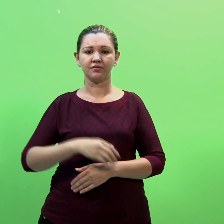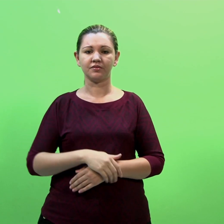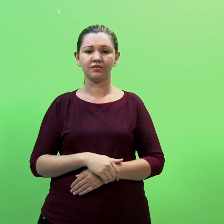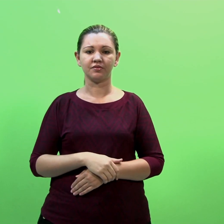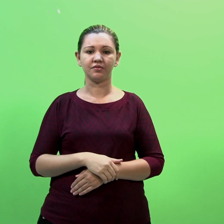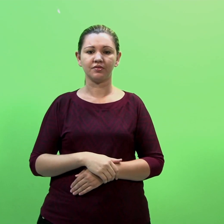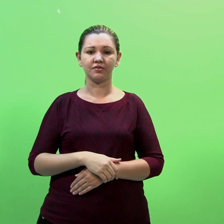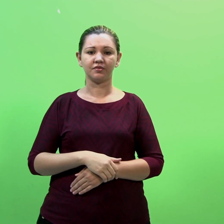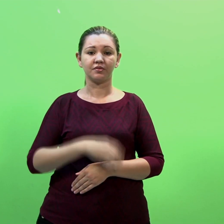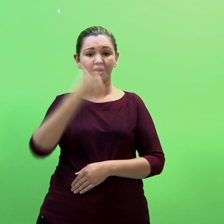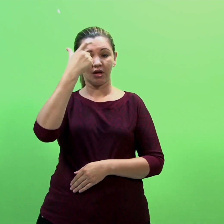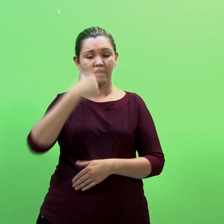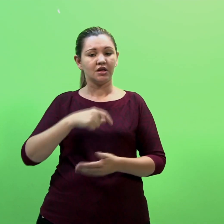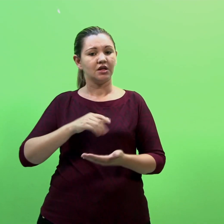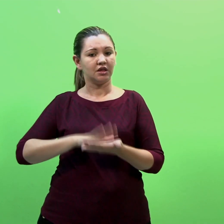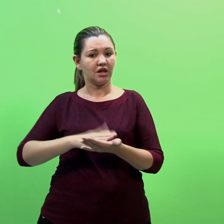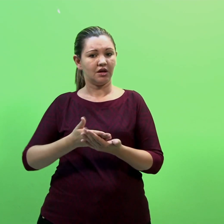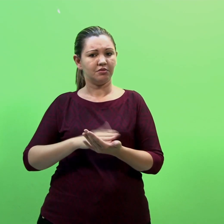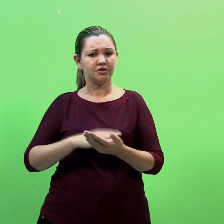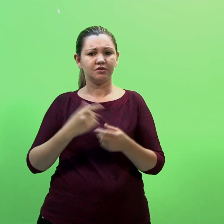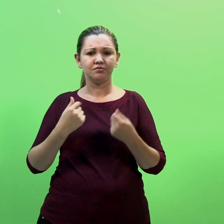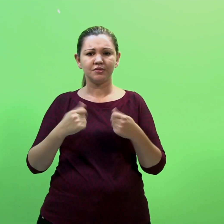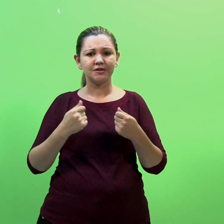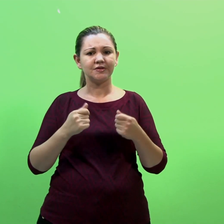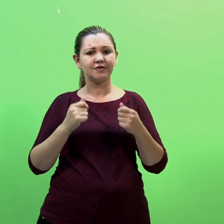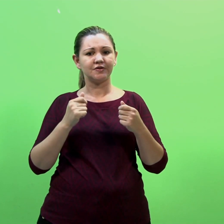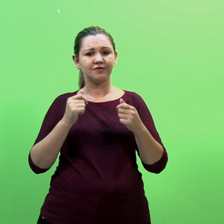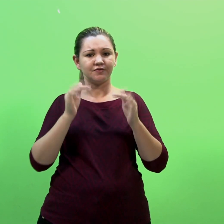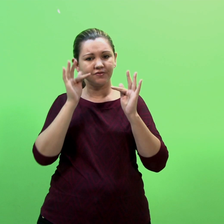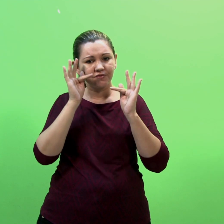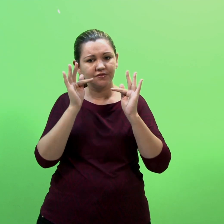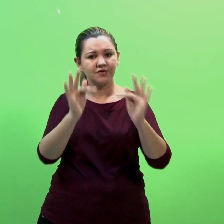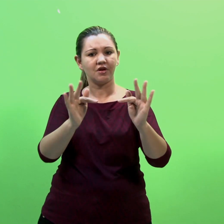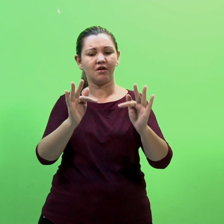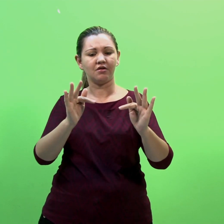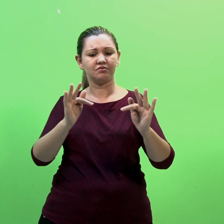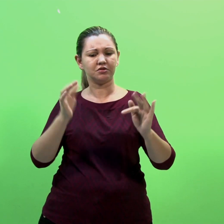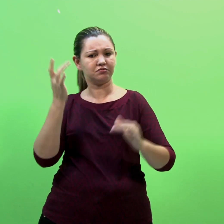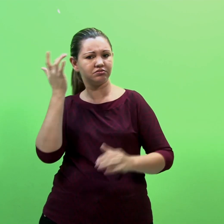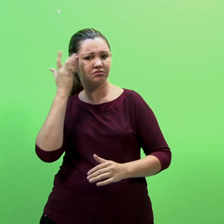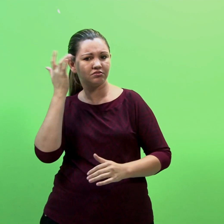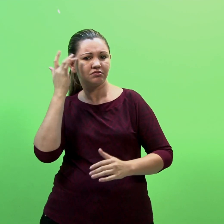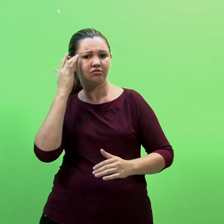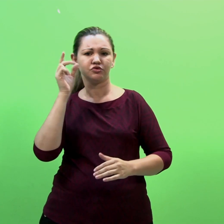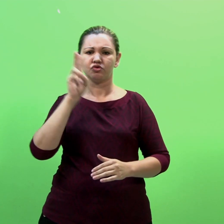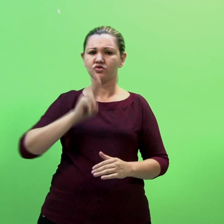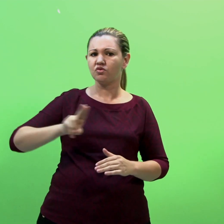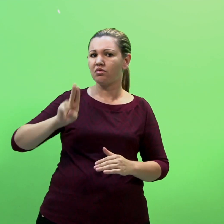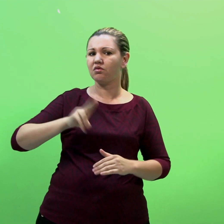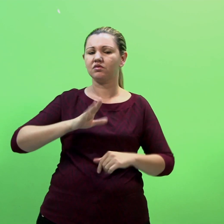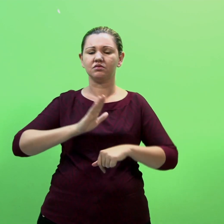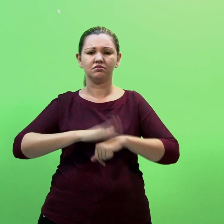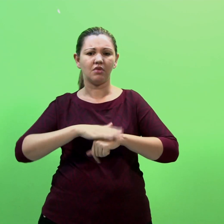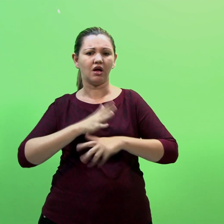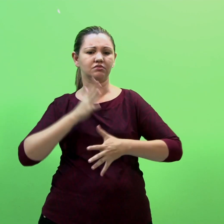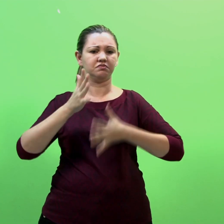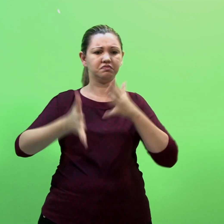O intérprete intérprete deve interpretar fielmente e com o melhor da sua habilidade Sempre transmitindo o pensamento, a